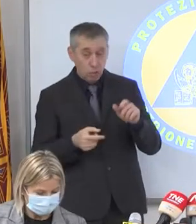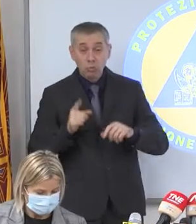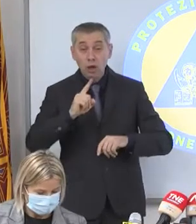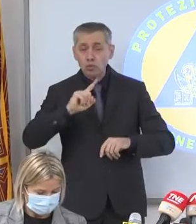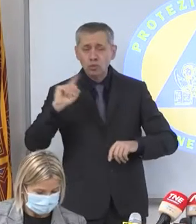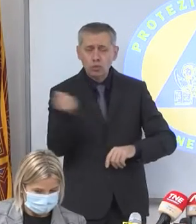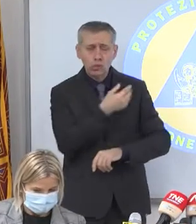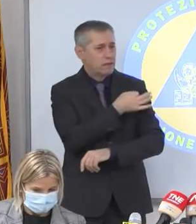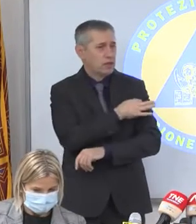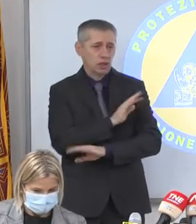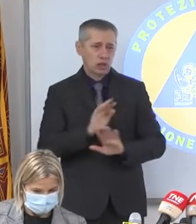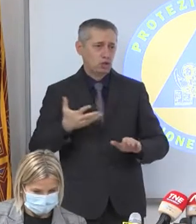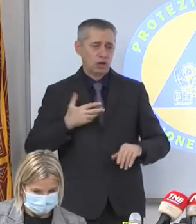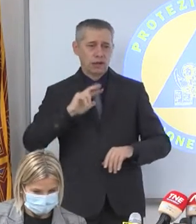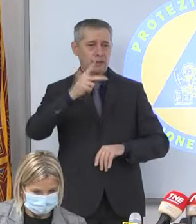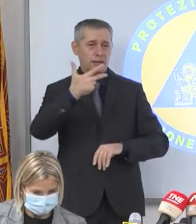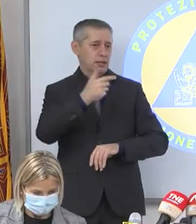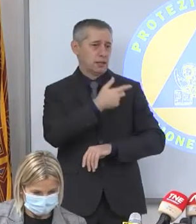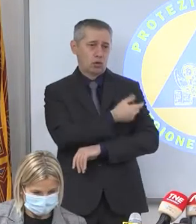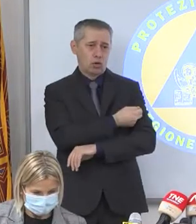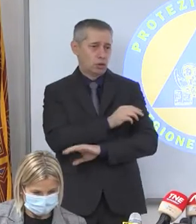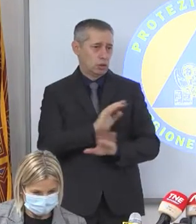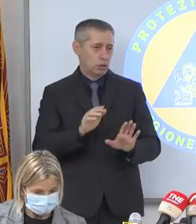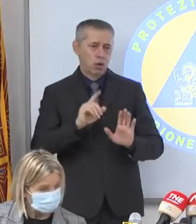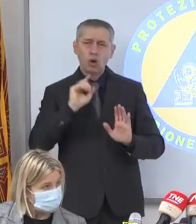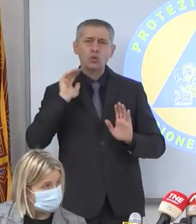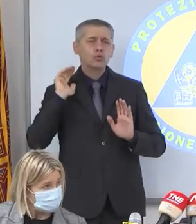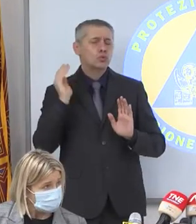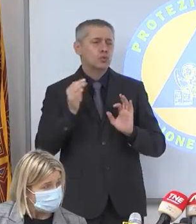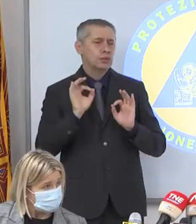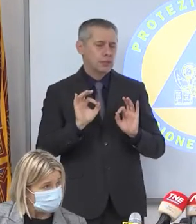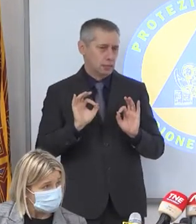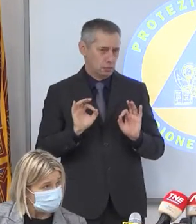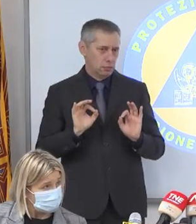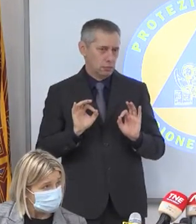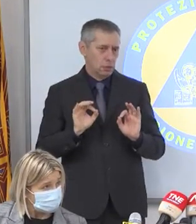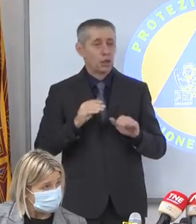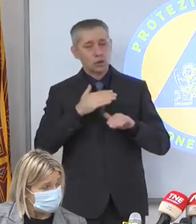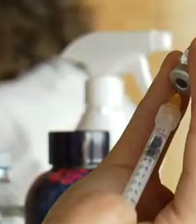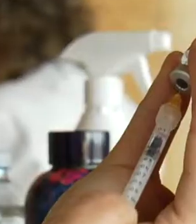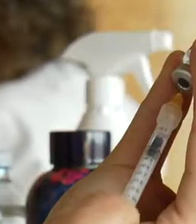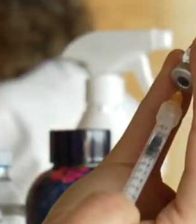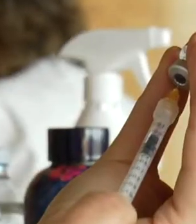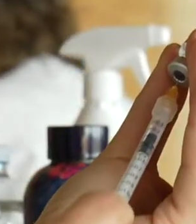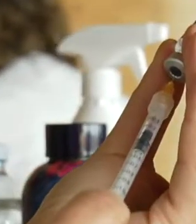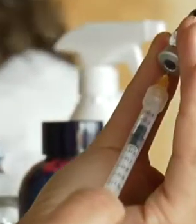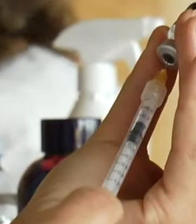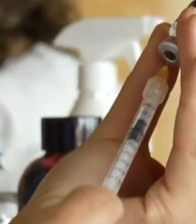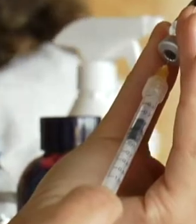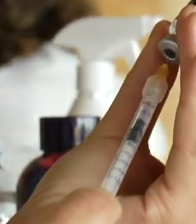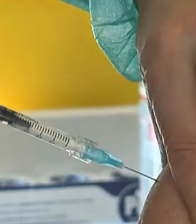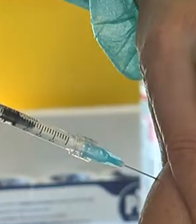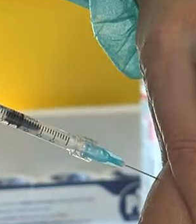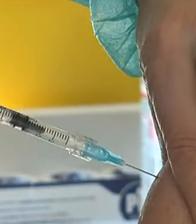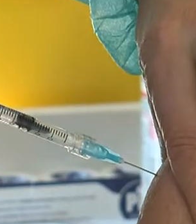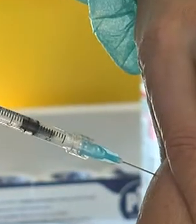vaccini hanno una terza dose e normalmente si fa dopo sei mesi dalla seconda e